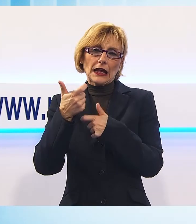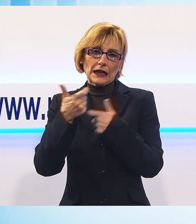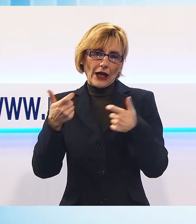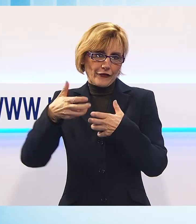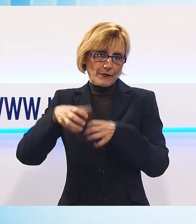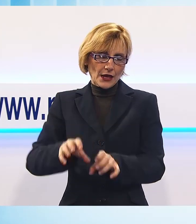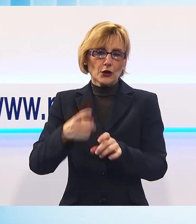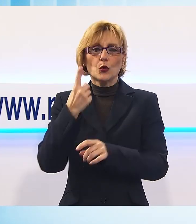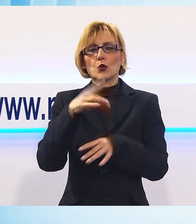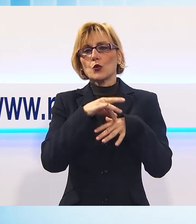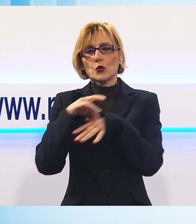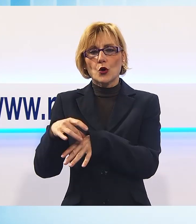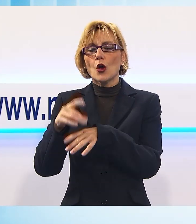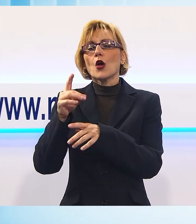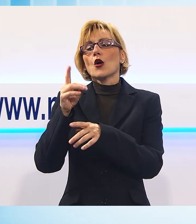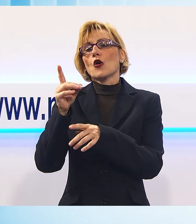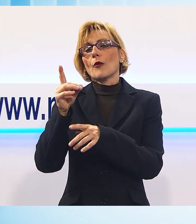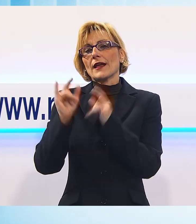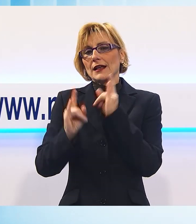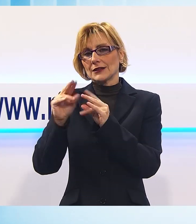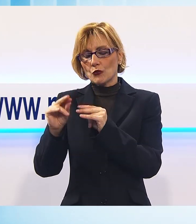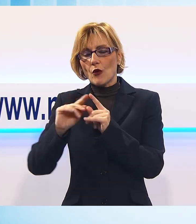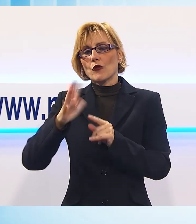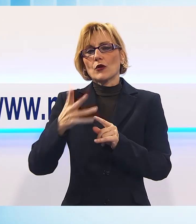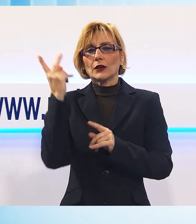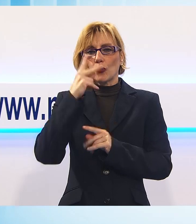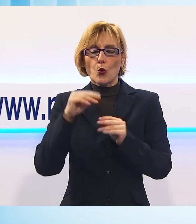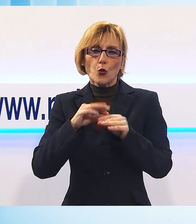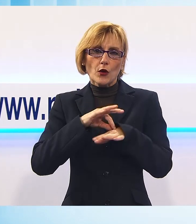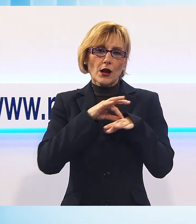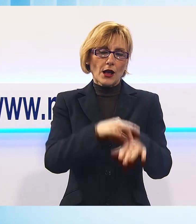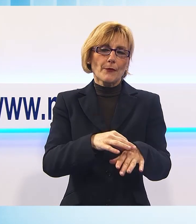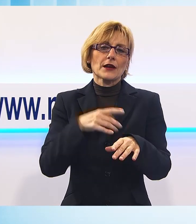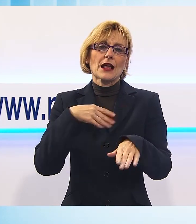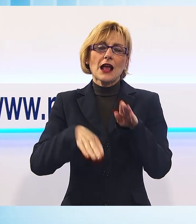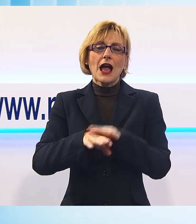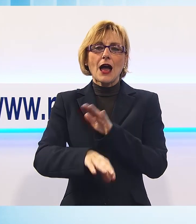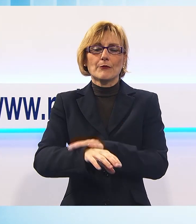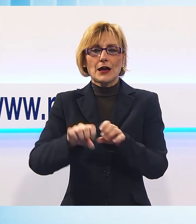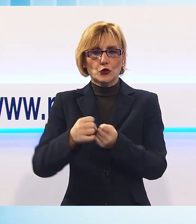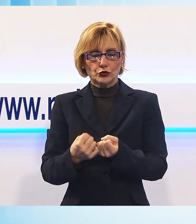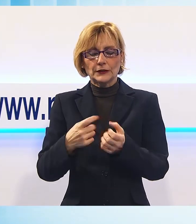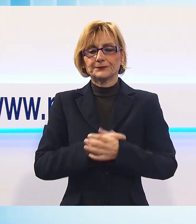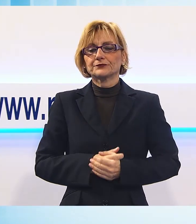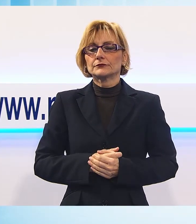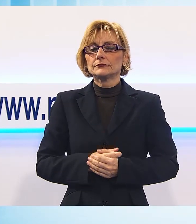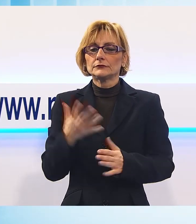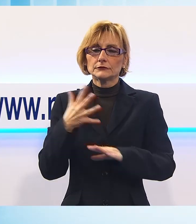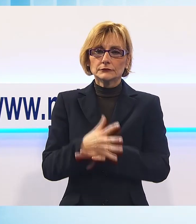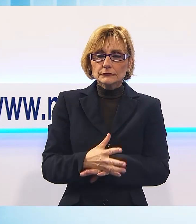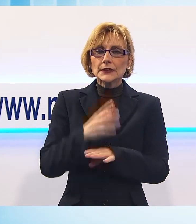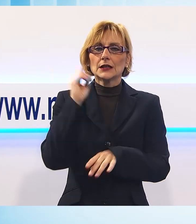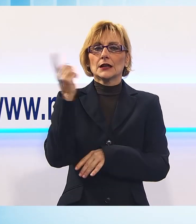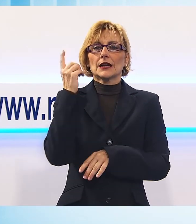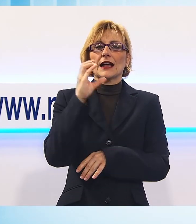Castelnuovo, l'altro a Lucca per la frattura di una gamba e un trauma toracico. Sono intervenute sul posto le misericordie di Careggine,